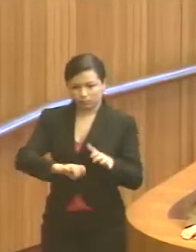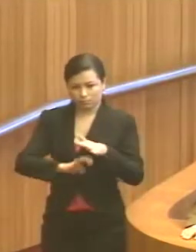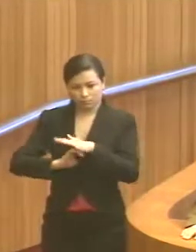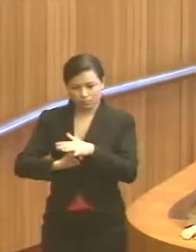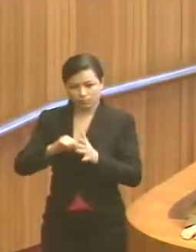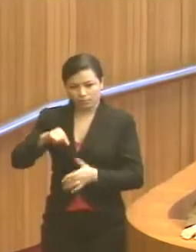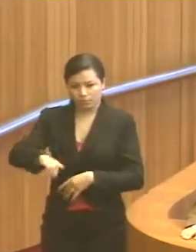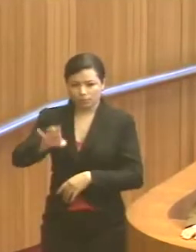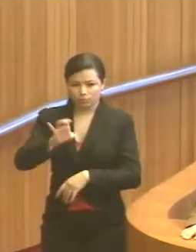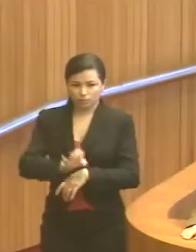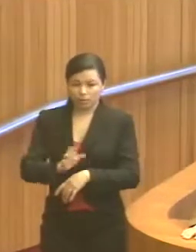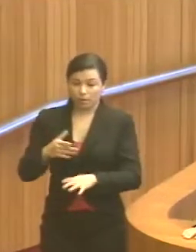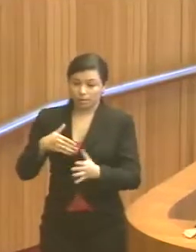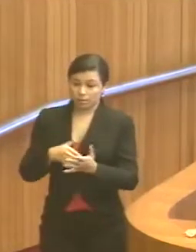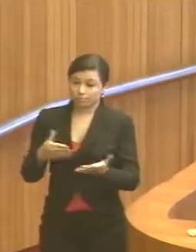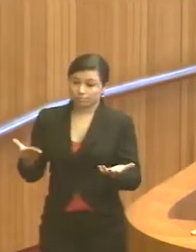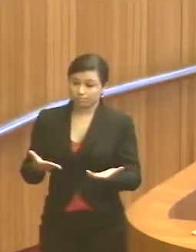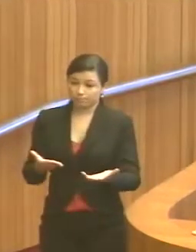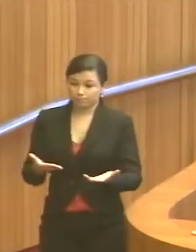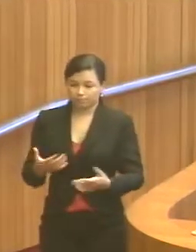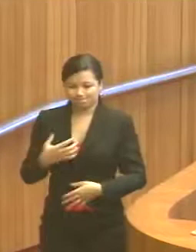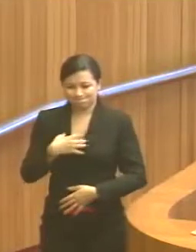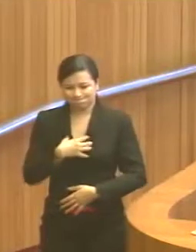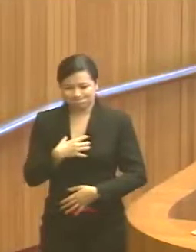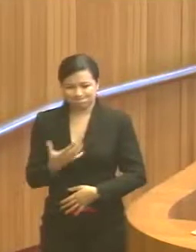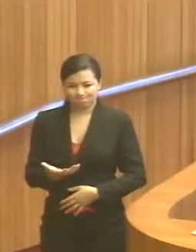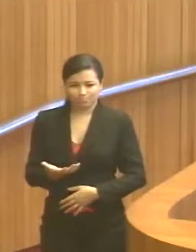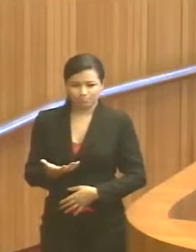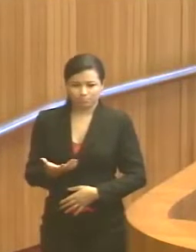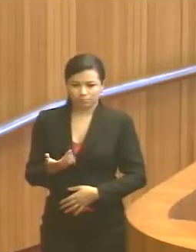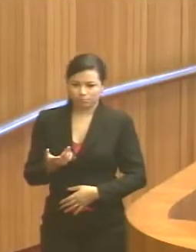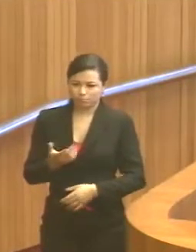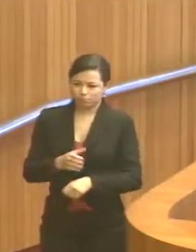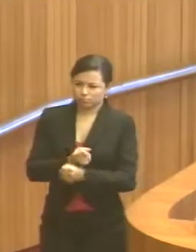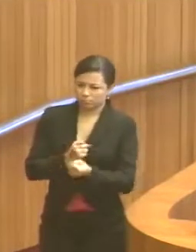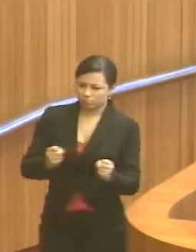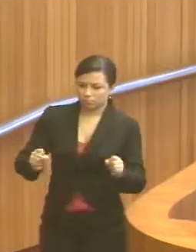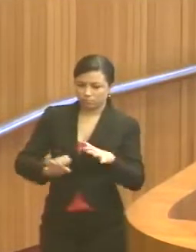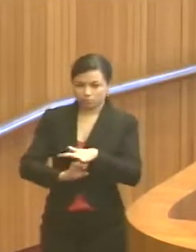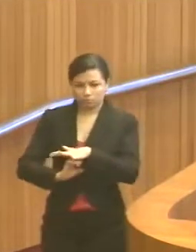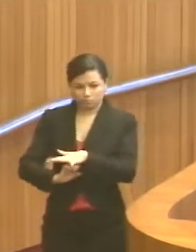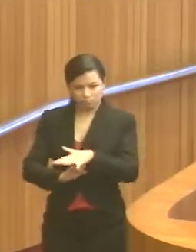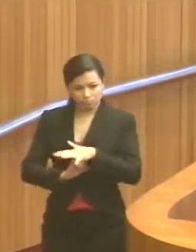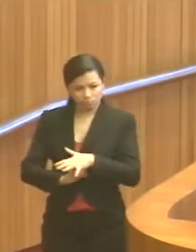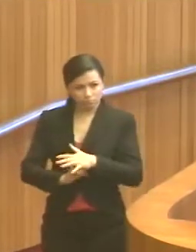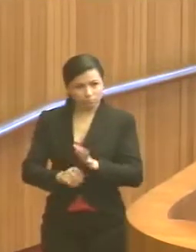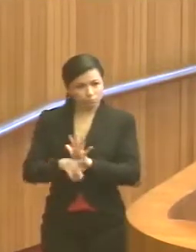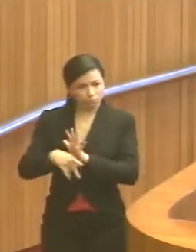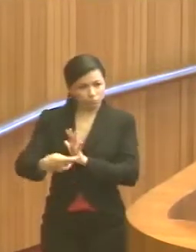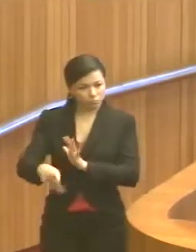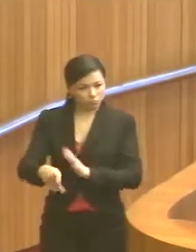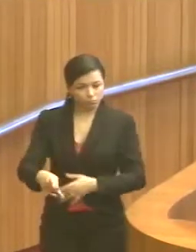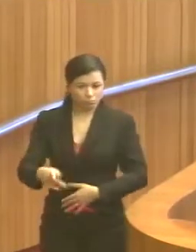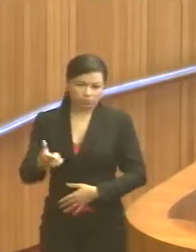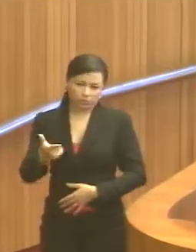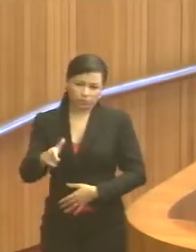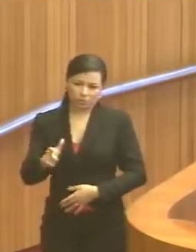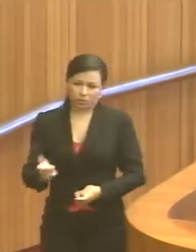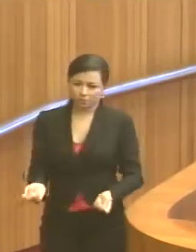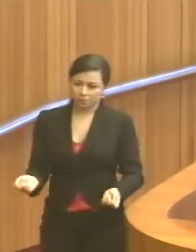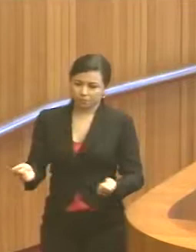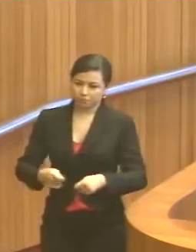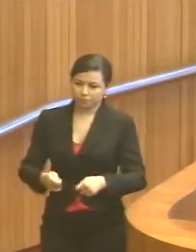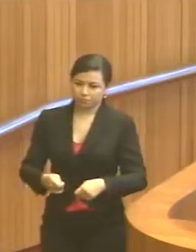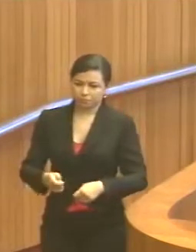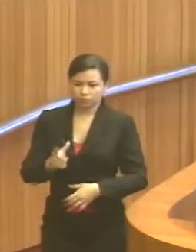empreendimentos aqui no Estado. Até hoje, infelizmente, os grandes empreendimentos, por si só, não foram